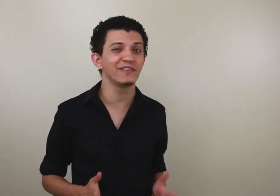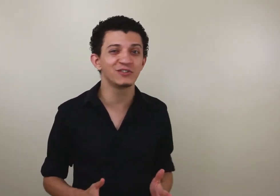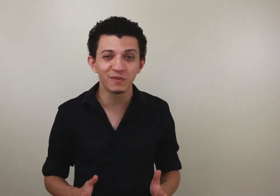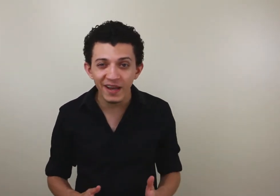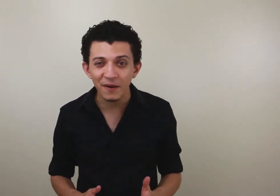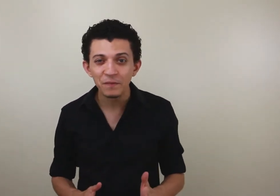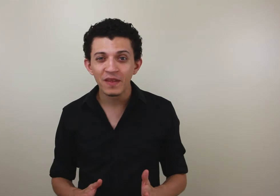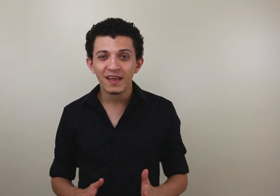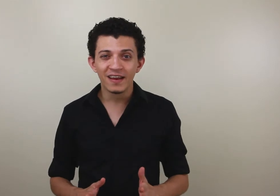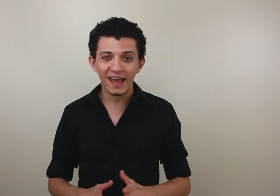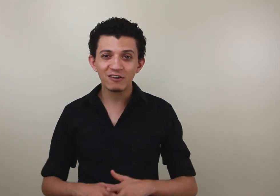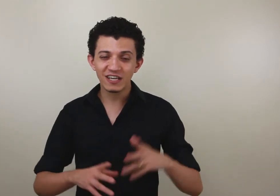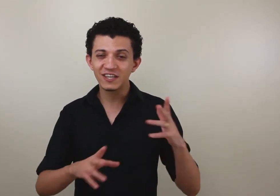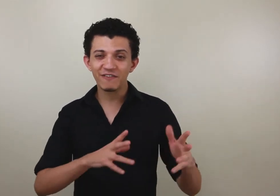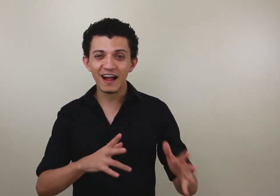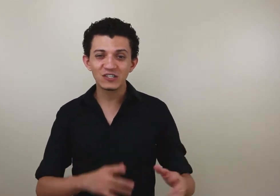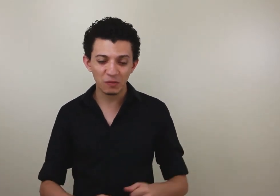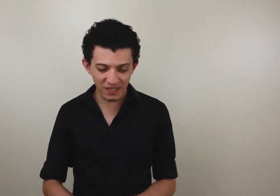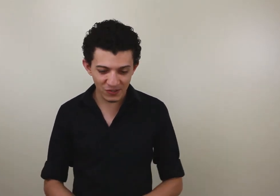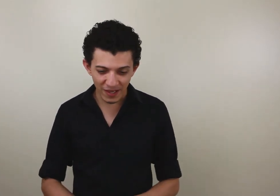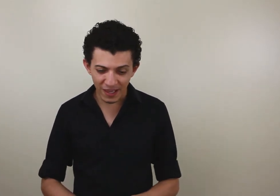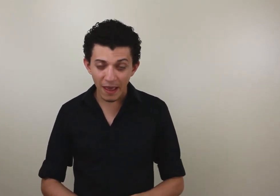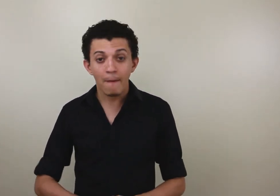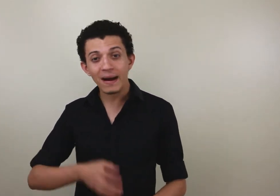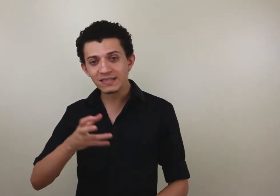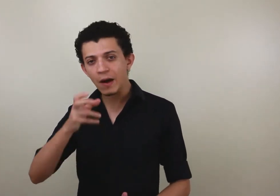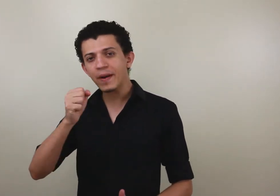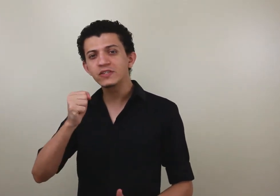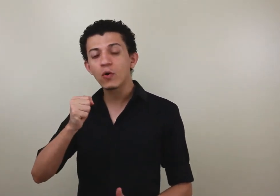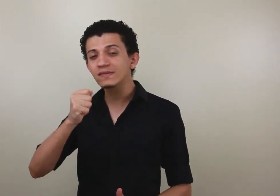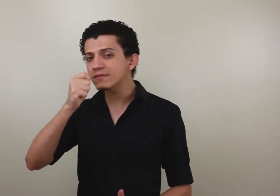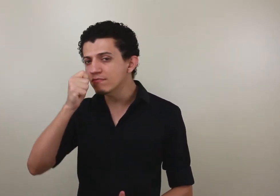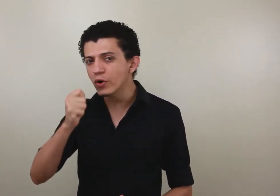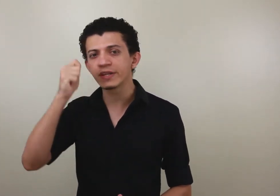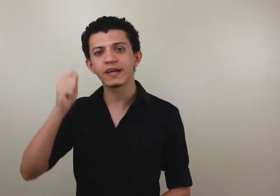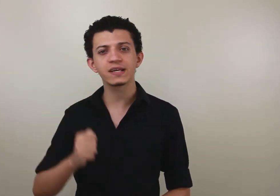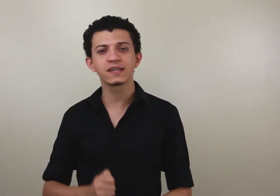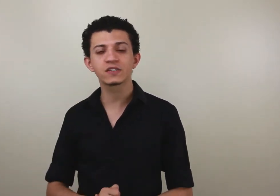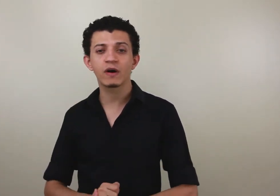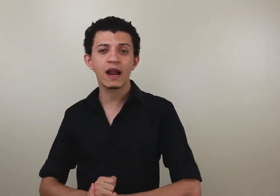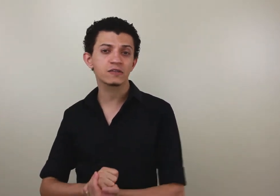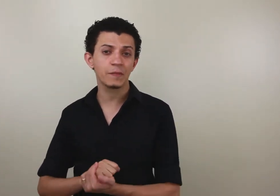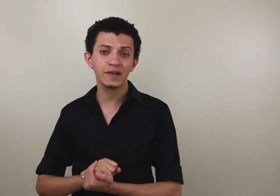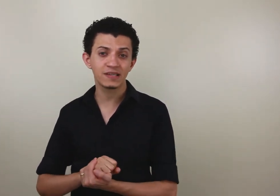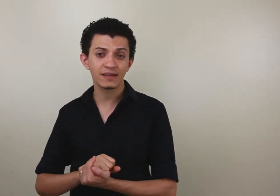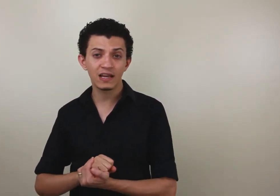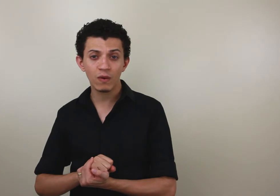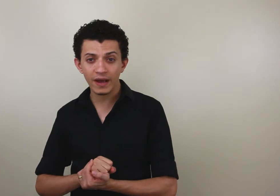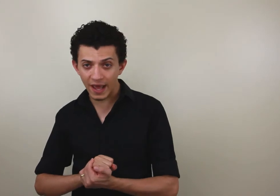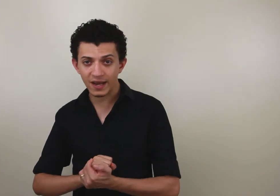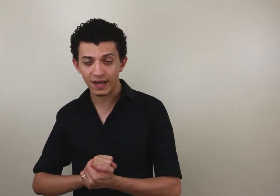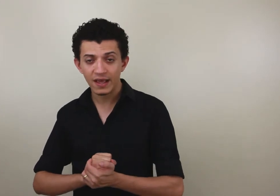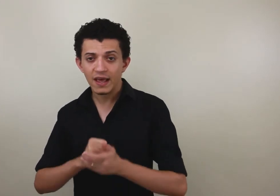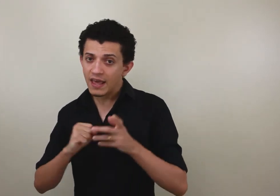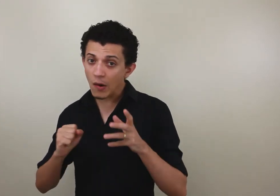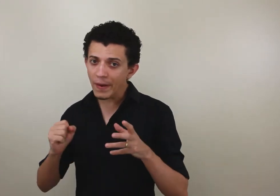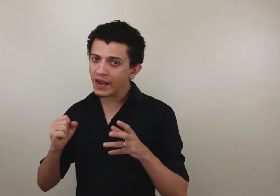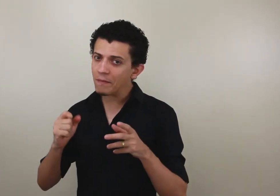vídeo de manhã. Eu já tinha falado sobre isso aí, mas eu aprendi coisas muito interessantes com relação ao aprendizado da língua grega. E eu peguei